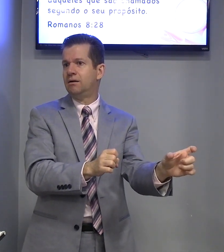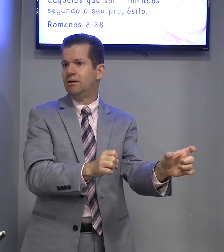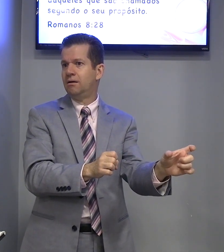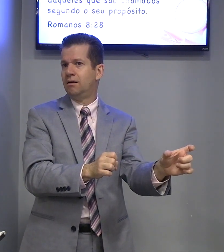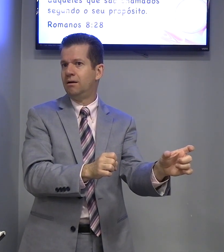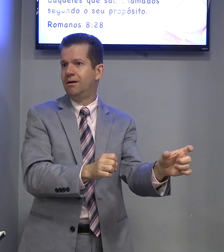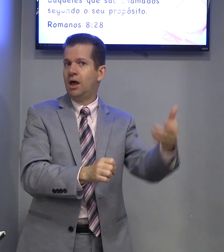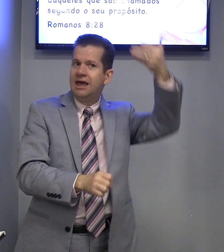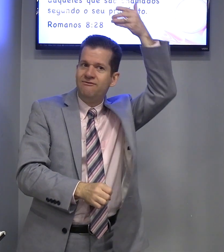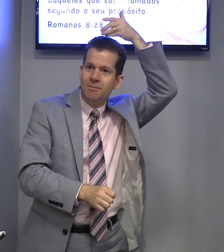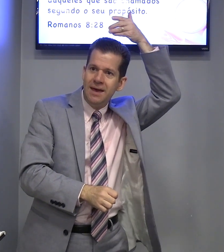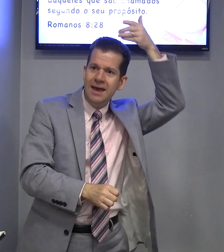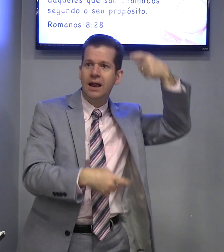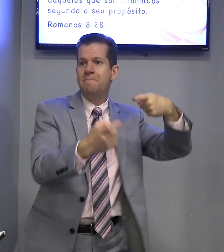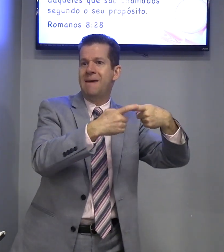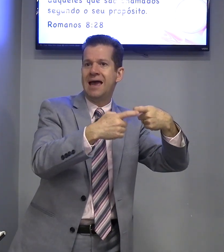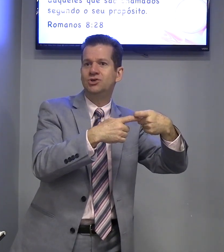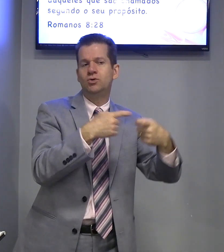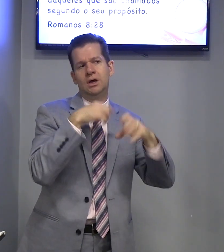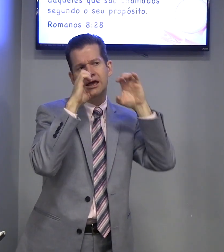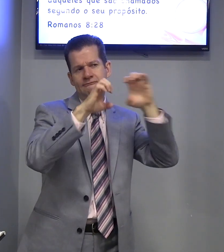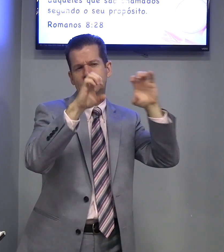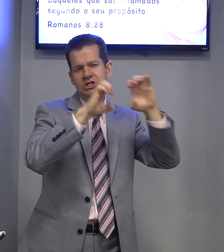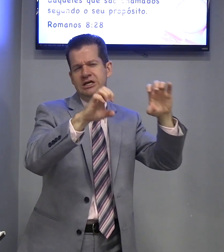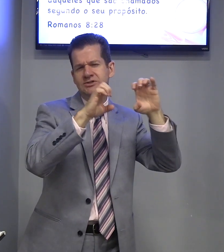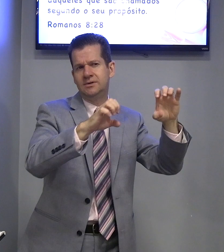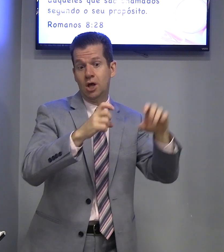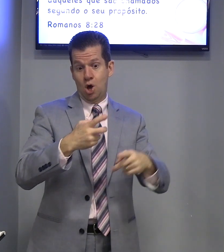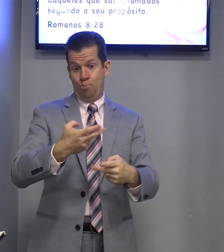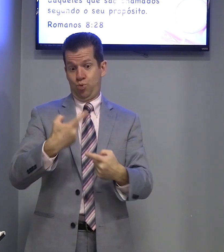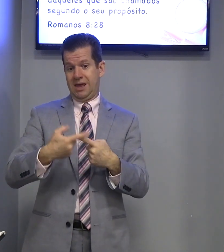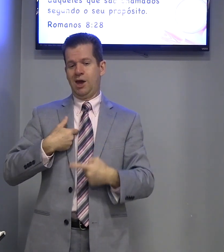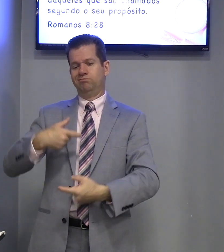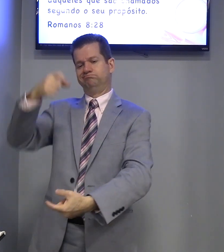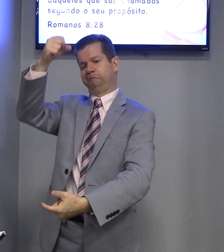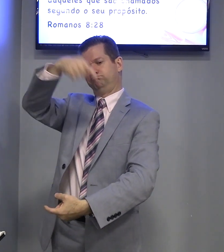Enfermeira, médico, evangelismo. Porque eu...